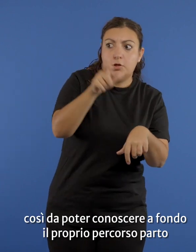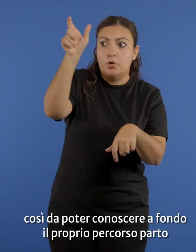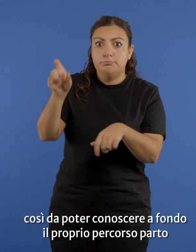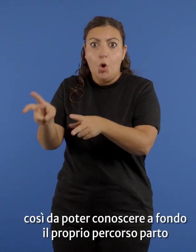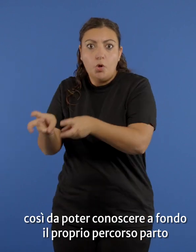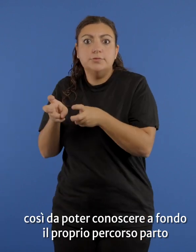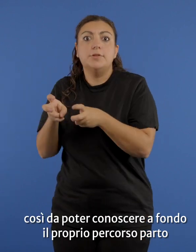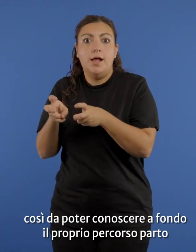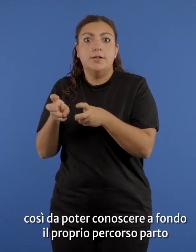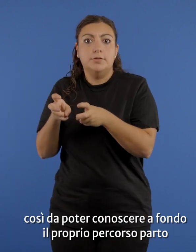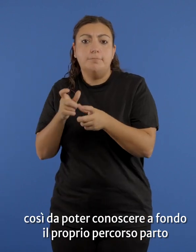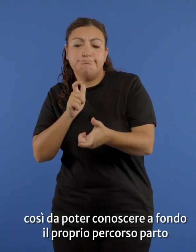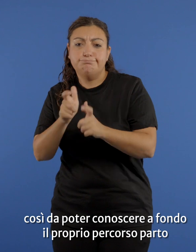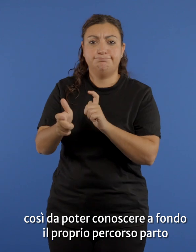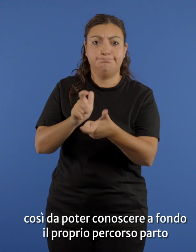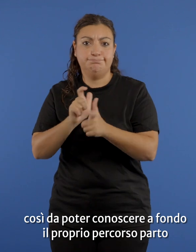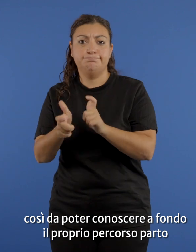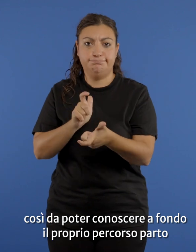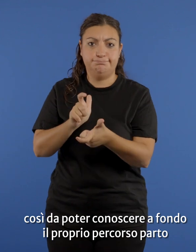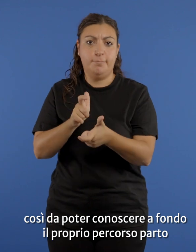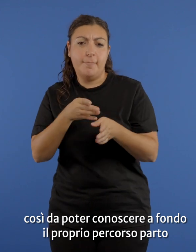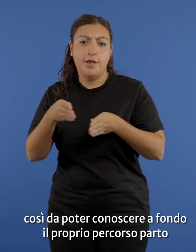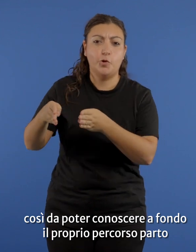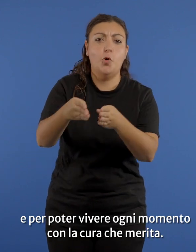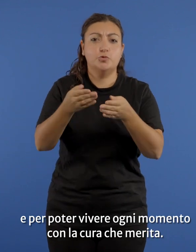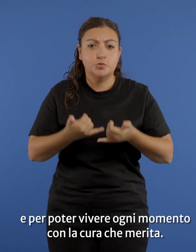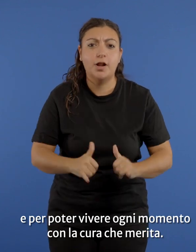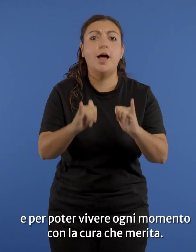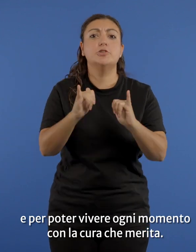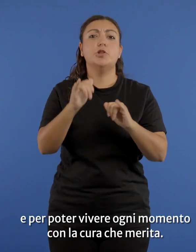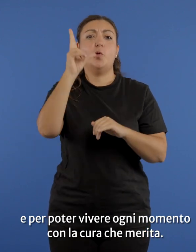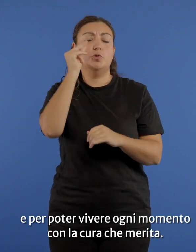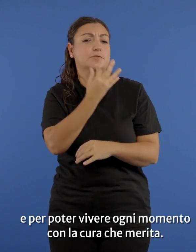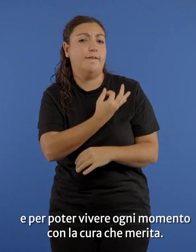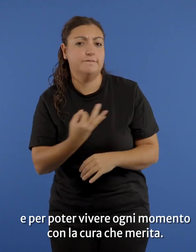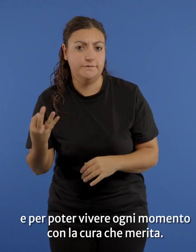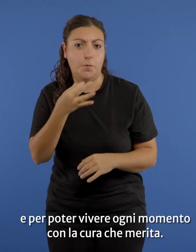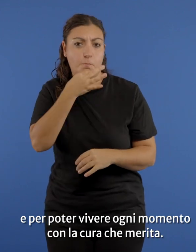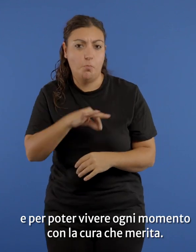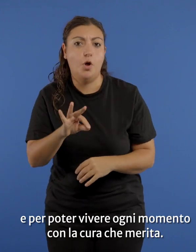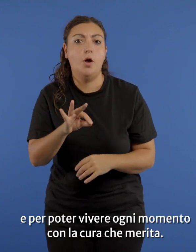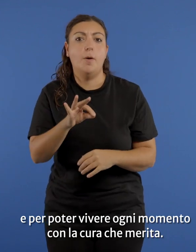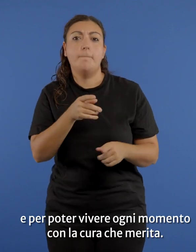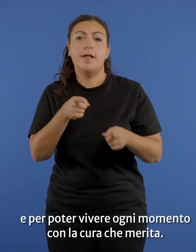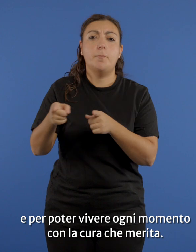da poter conoscere a fondo il proprio percorso parto e per poter vivere ogni momento con la cura che merita.